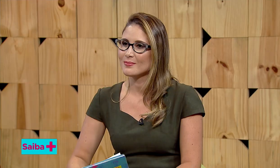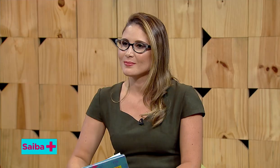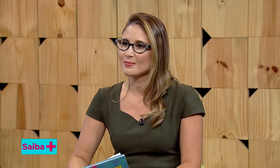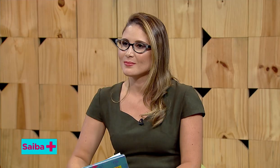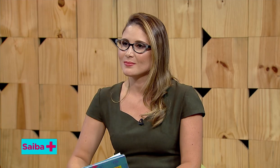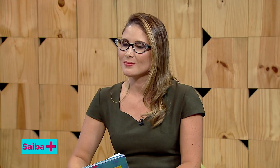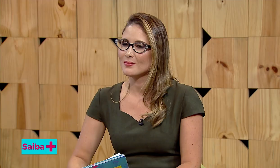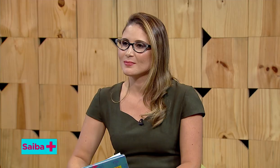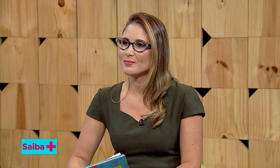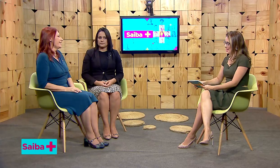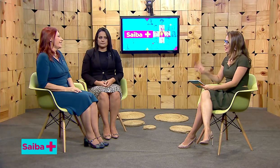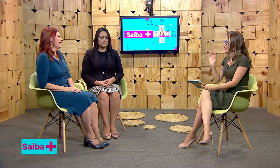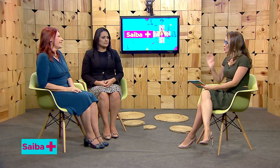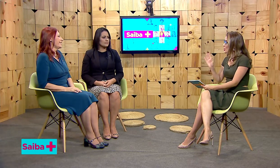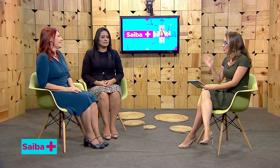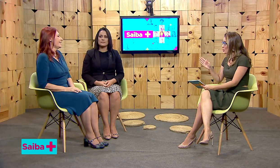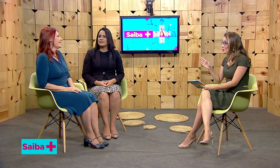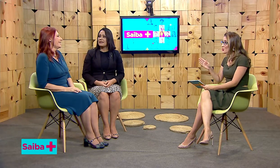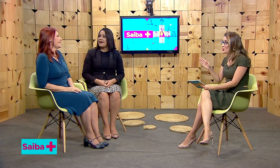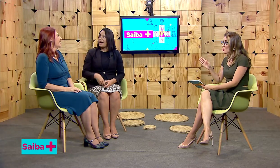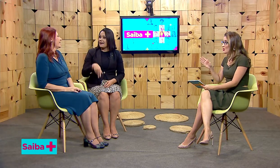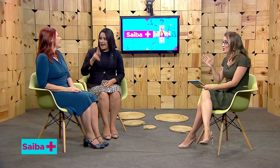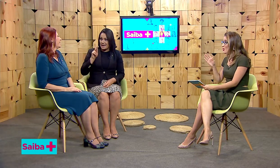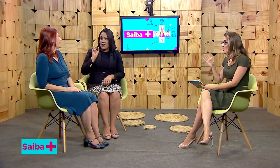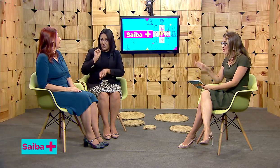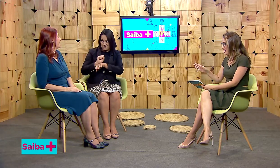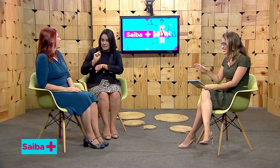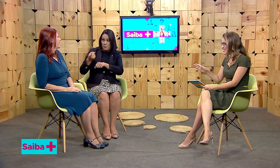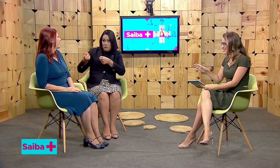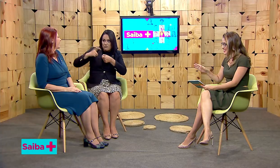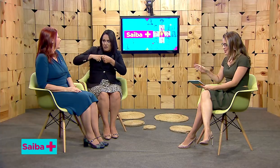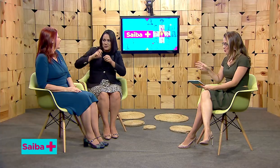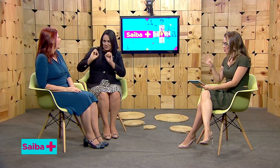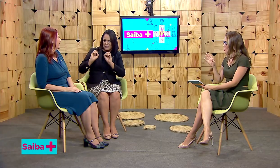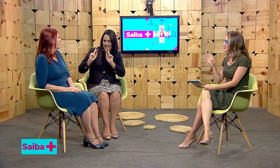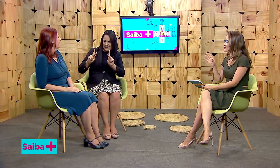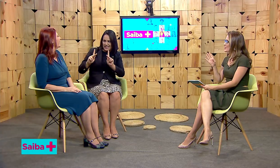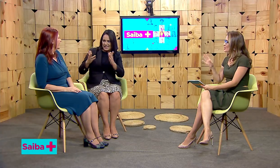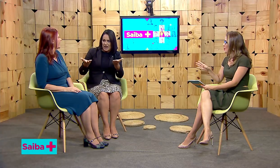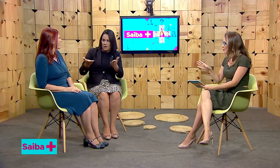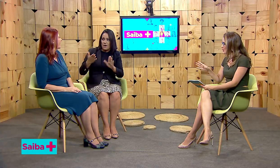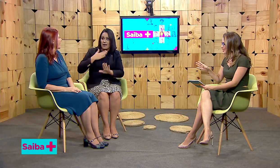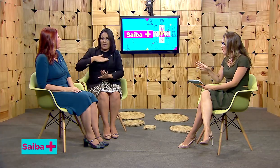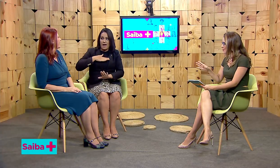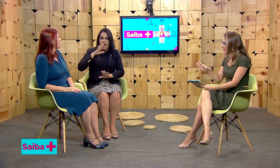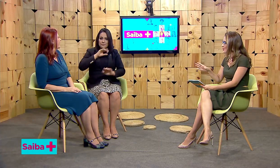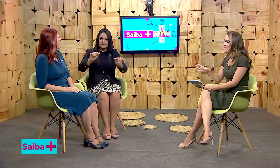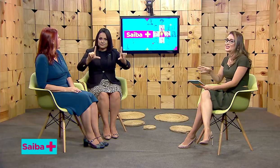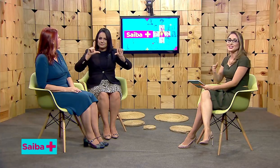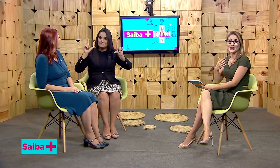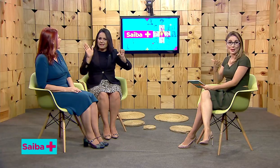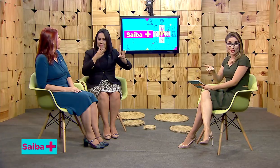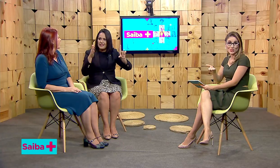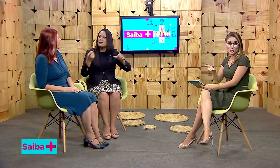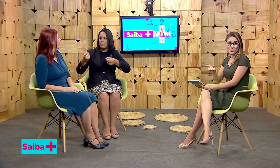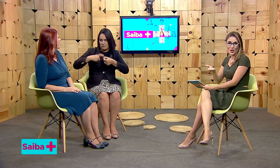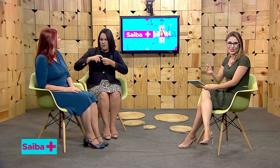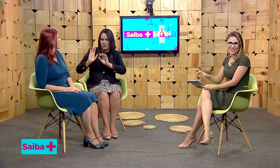contato físico. Karen, já já a gente continua a nossa conversa. Nós vamos fazer um rápido intervalo e daqui a pouco a gente volta.